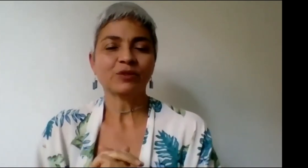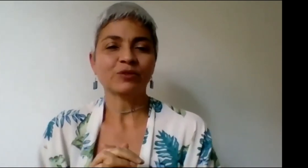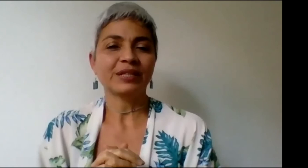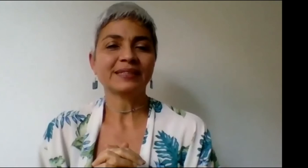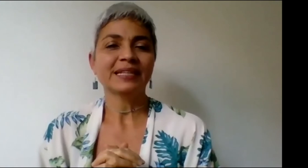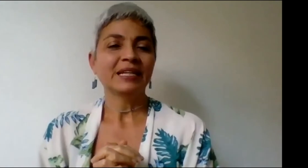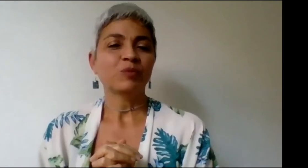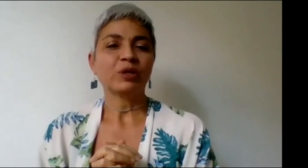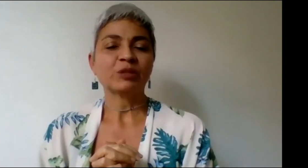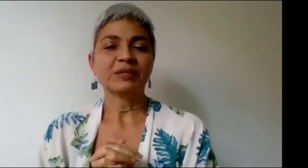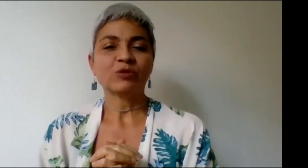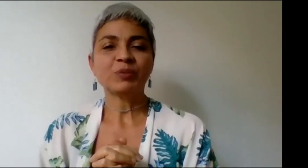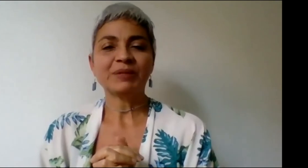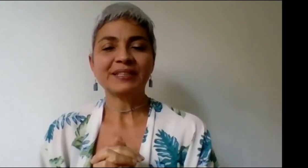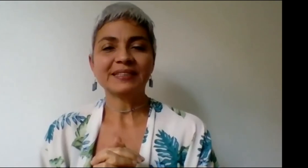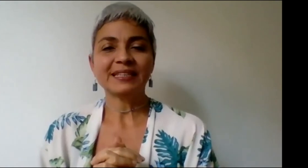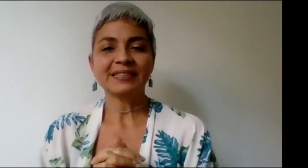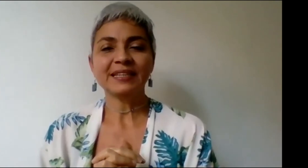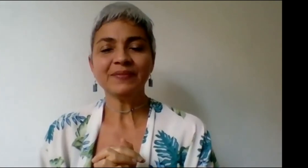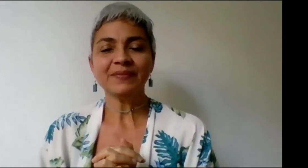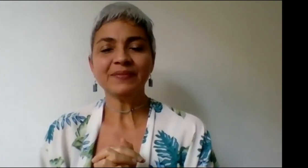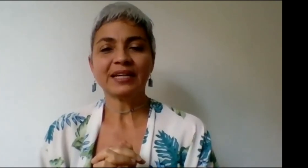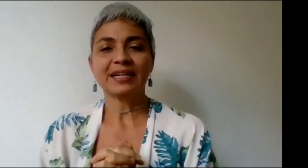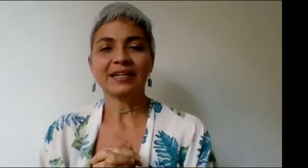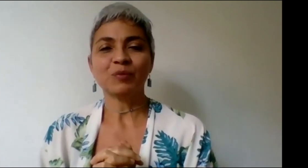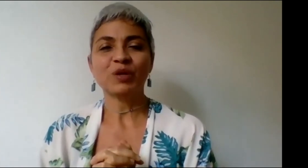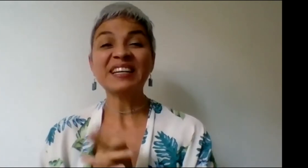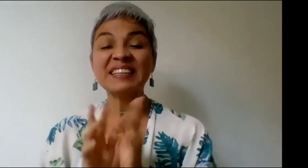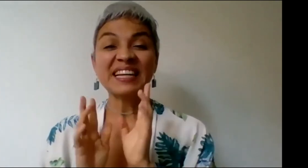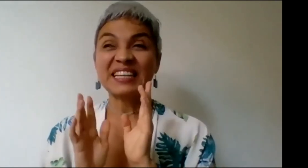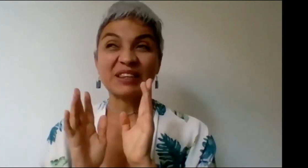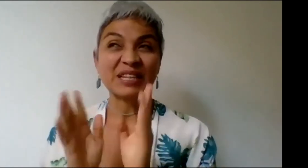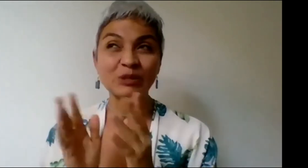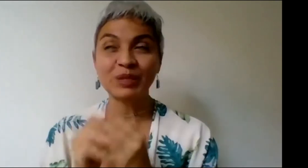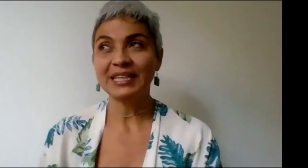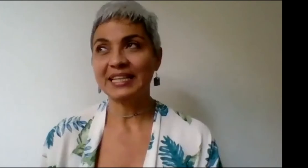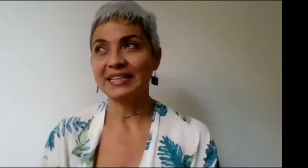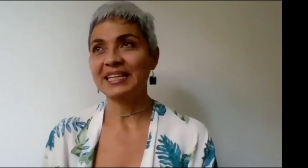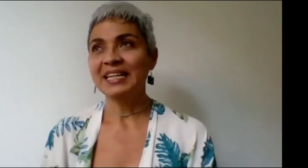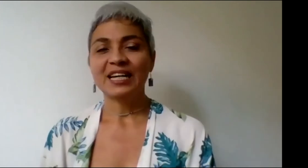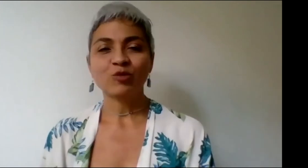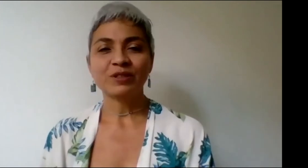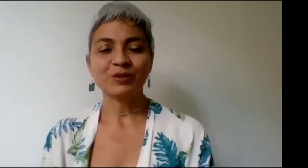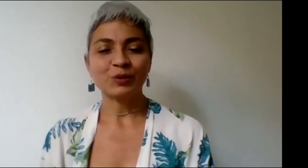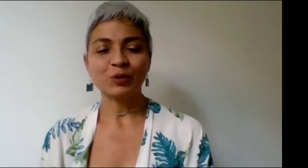Entonces, bueno, les presento en primera instancia, voy a ir de atrás para adelante, a nuestro